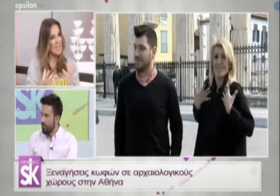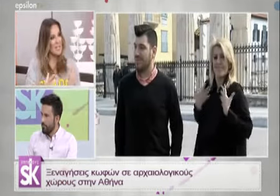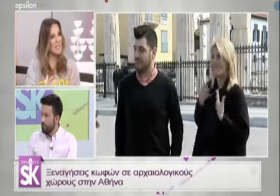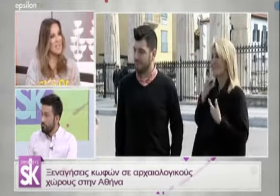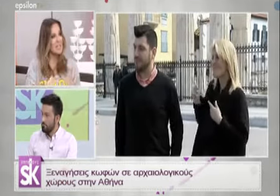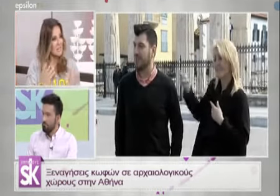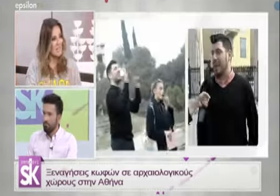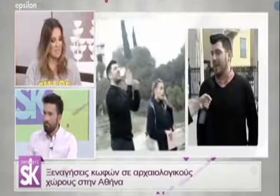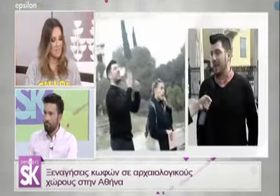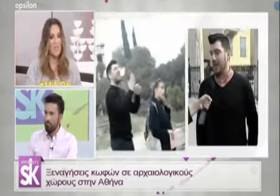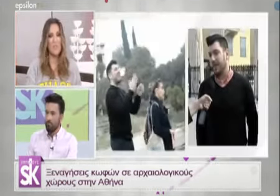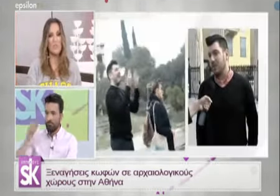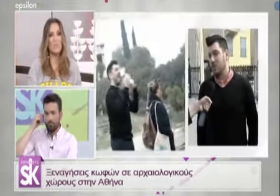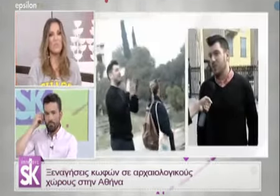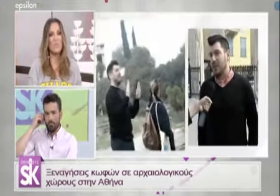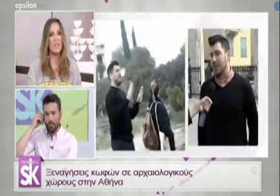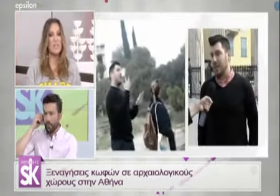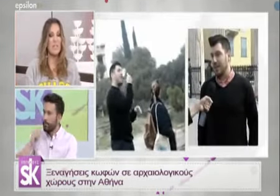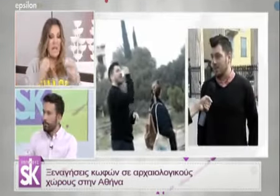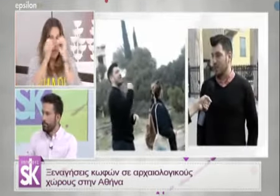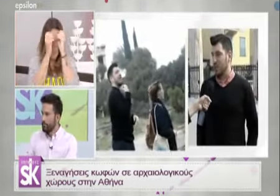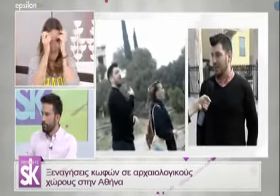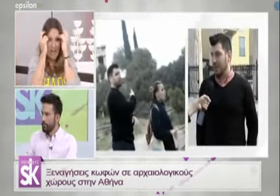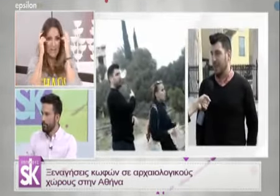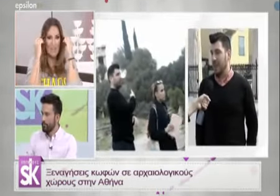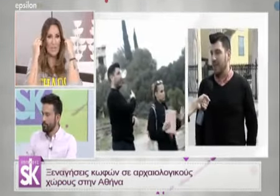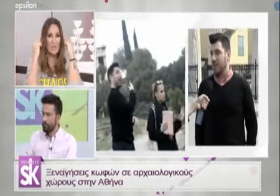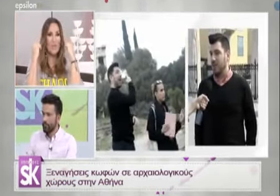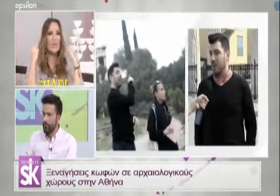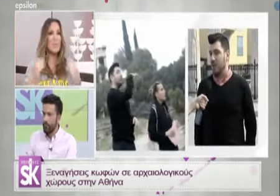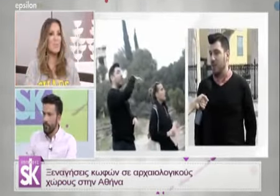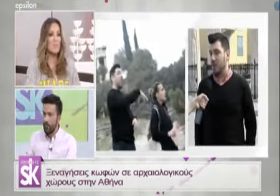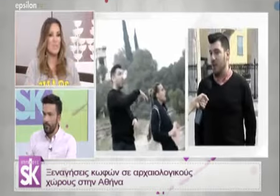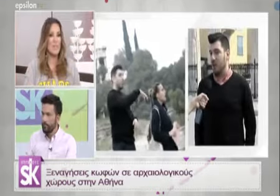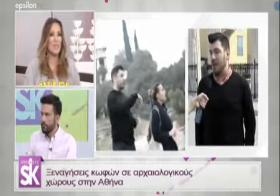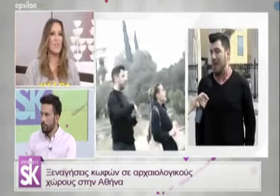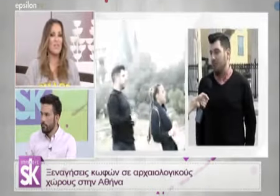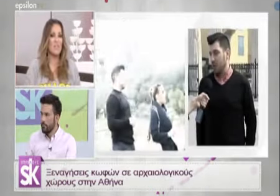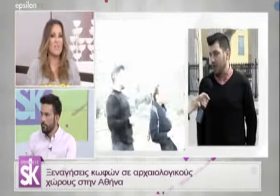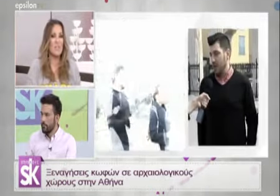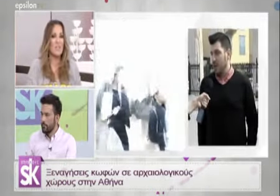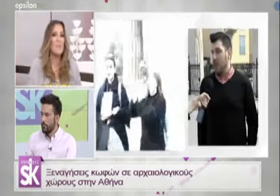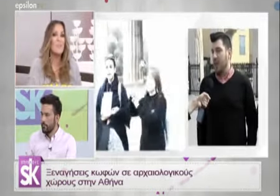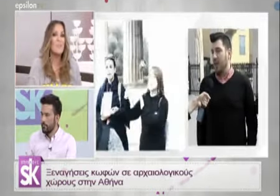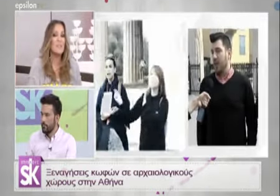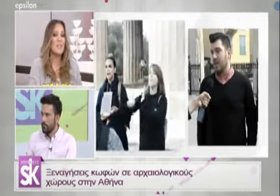κινήσεις για τους ανθρώπους με προβλήματα ακοής. Μακάρι αυτή η πρωτοβουλία να πάει παντού, σε κάθε χώρο της Ελλάδας,